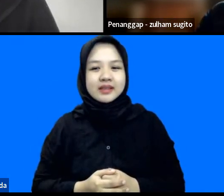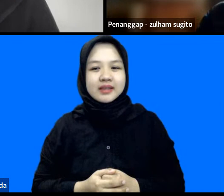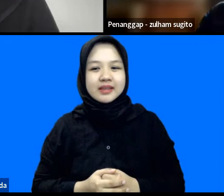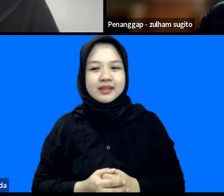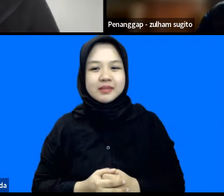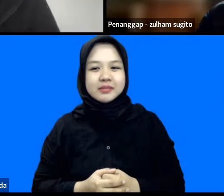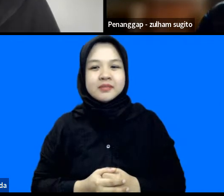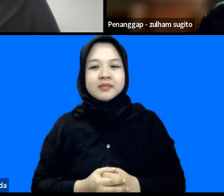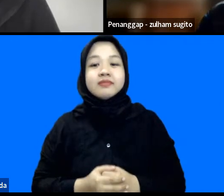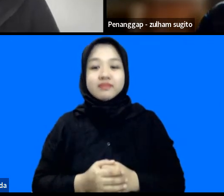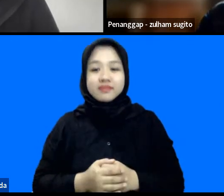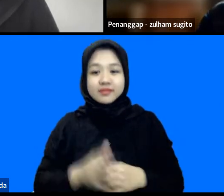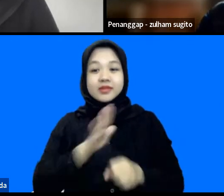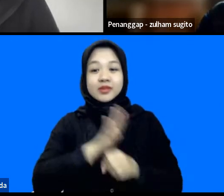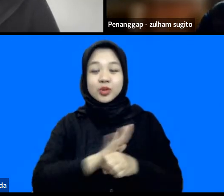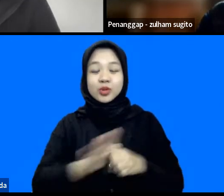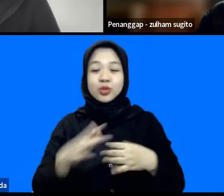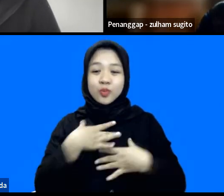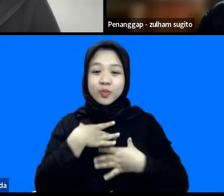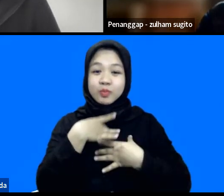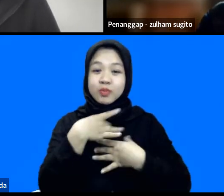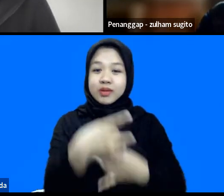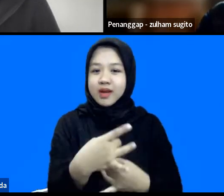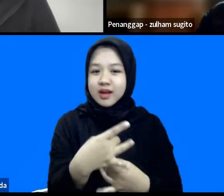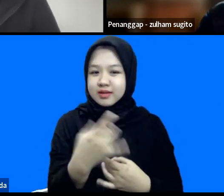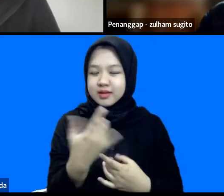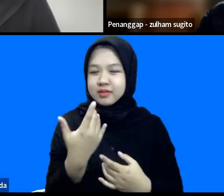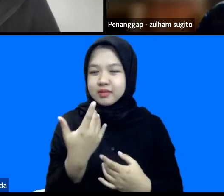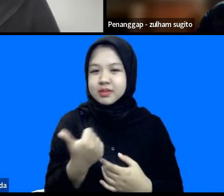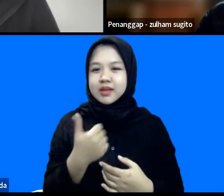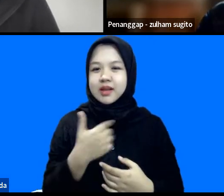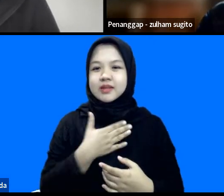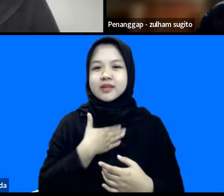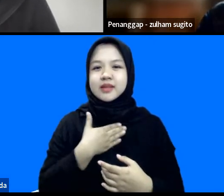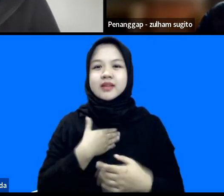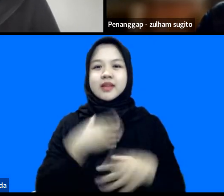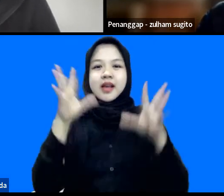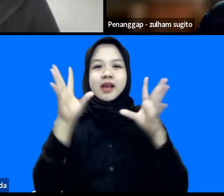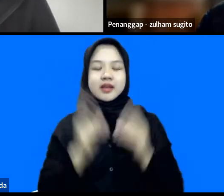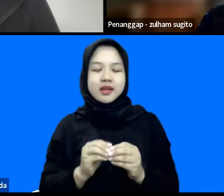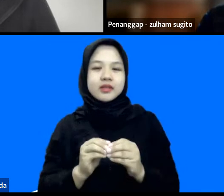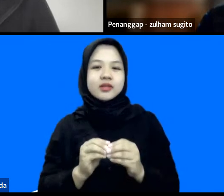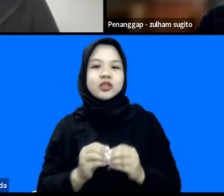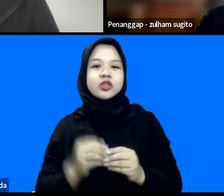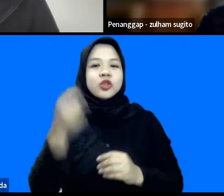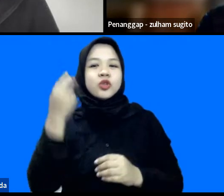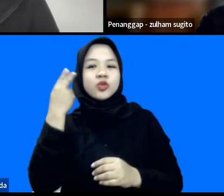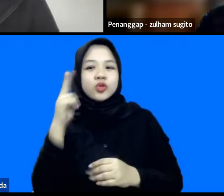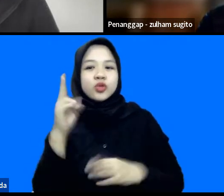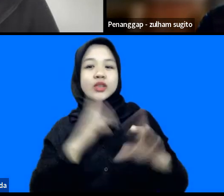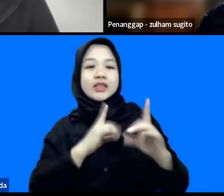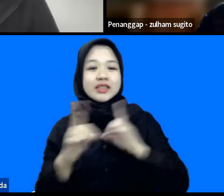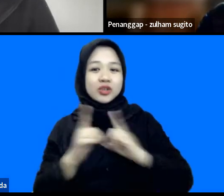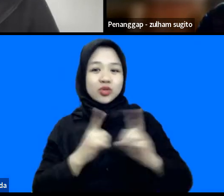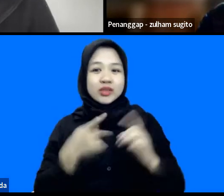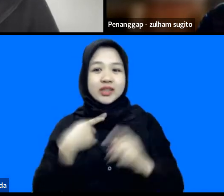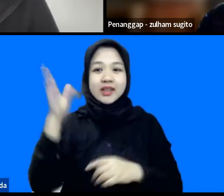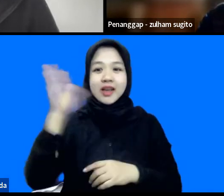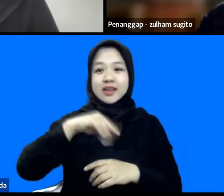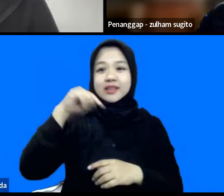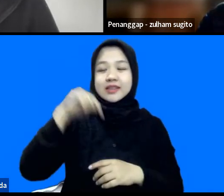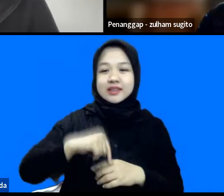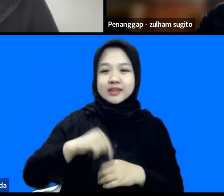cukup menarik sebetulnya apa yang bisa saya highlight kemudian untuk diskusi kita hari ini